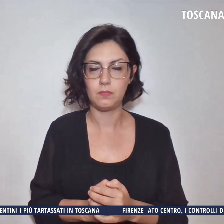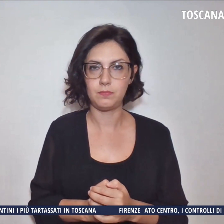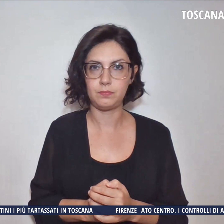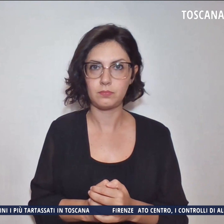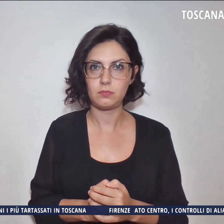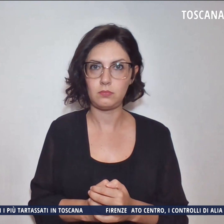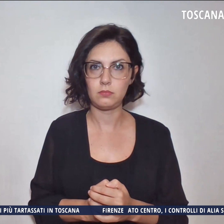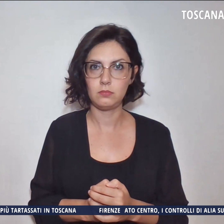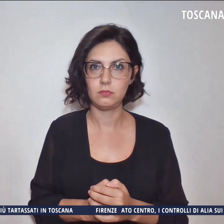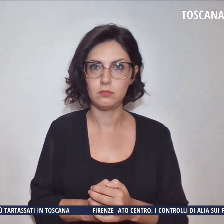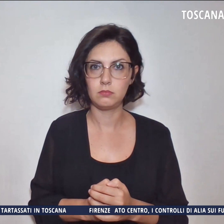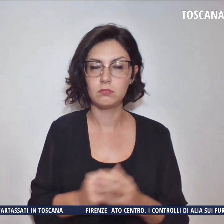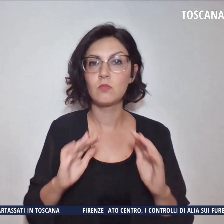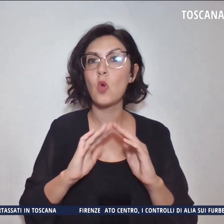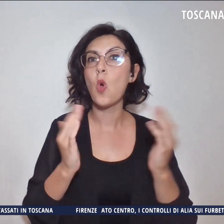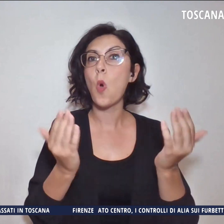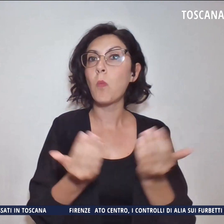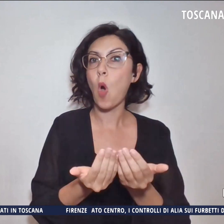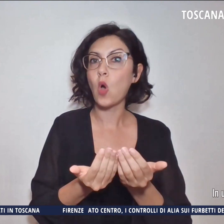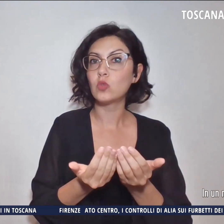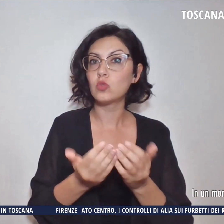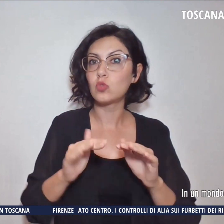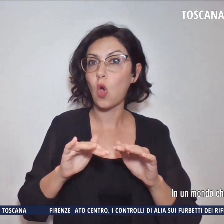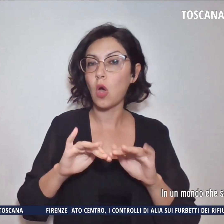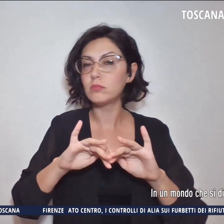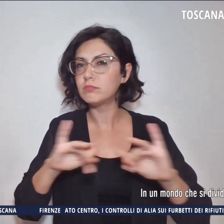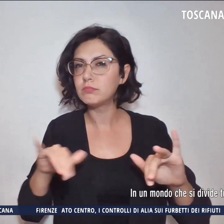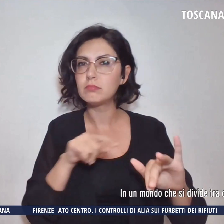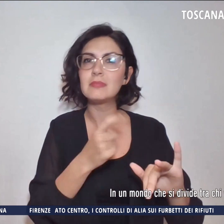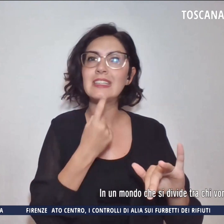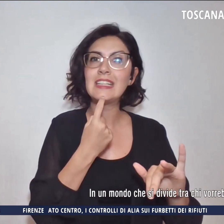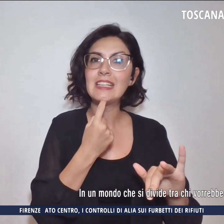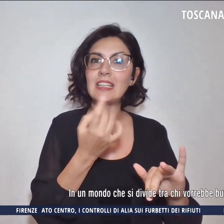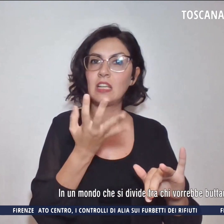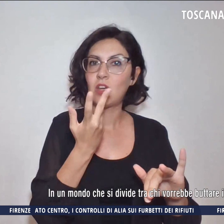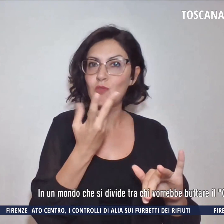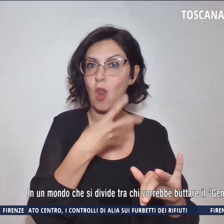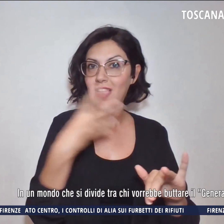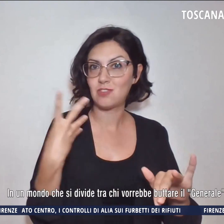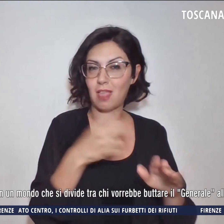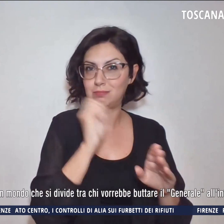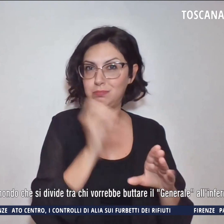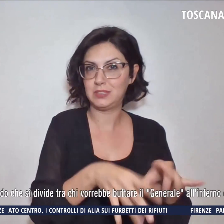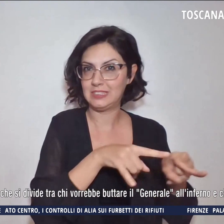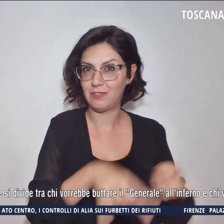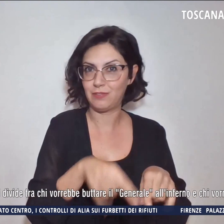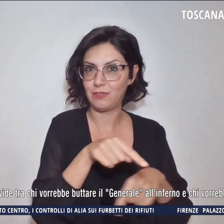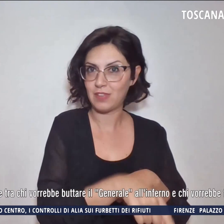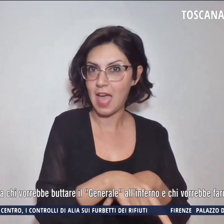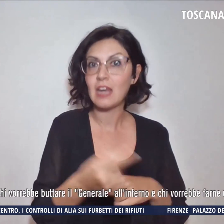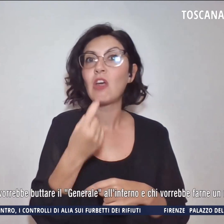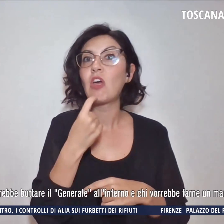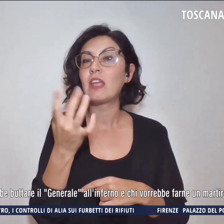In un mondo che si divide tra chi vorrebbe buttare il generale all'inferno e chi vorrebbe farne un martire,